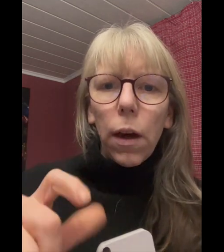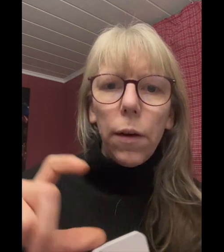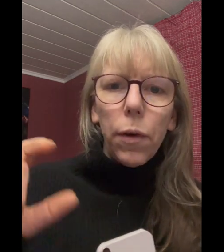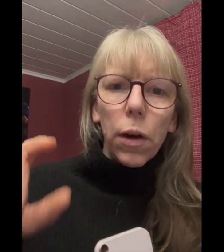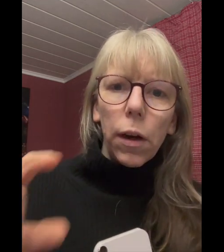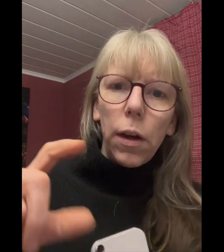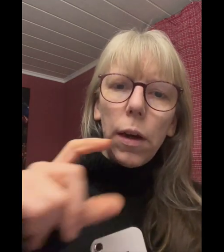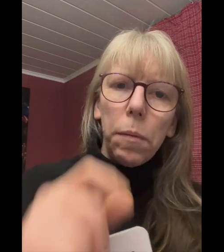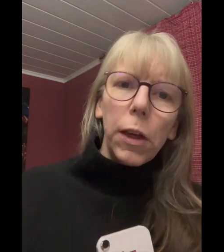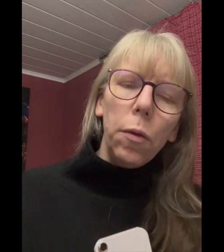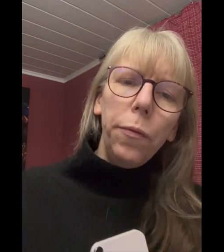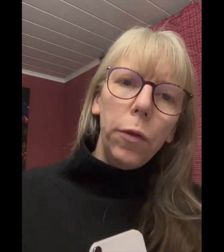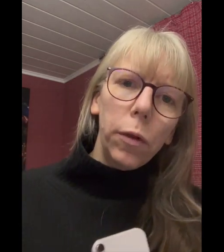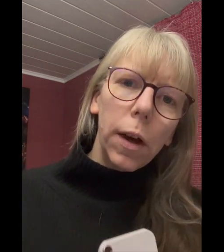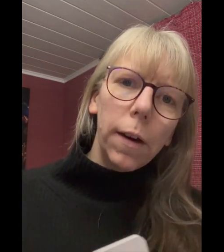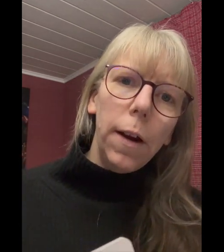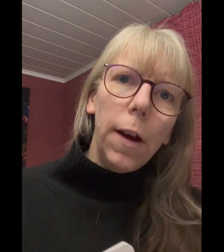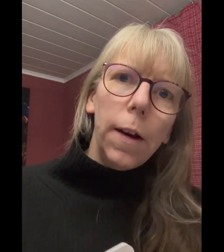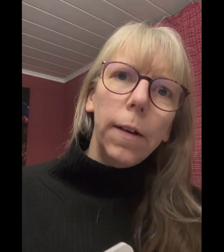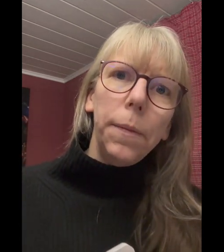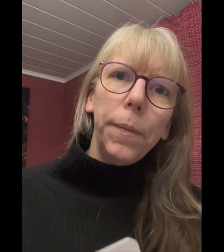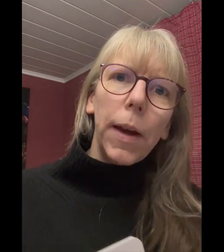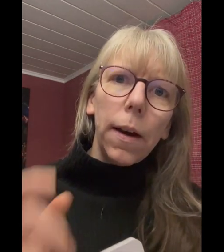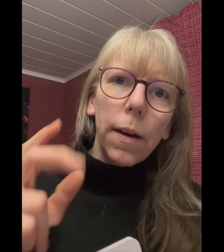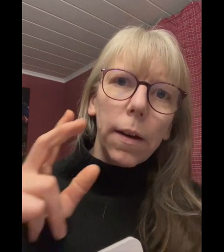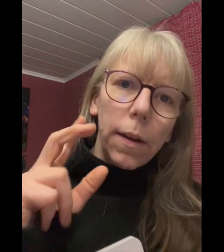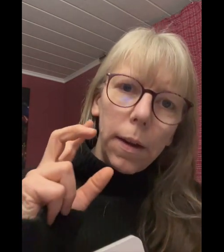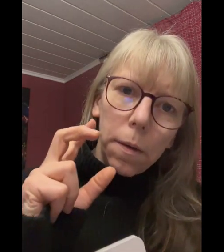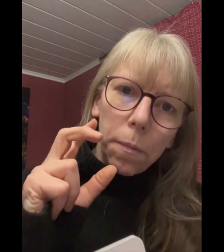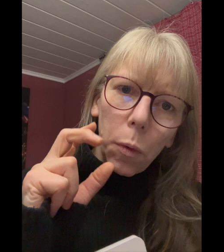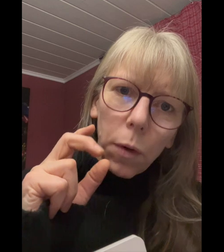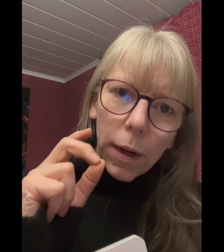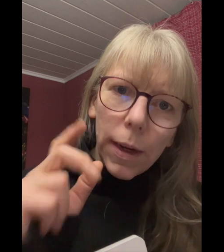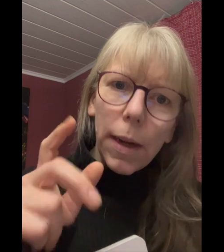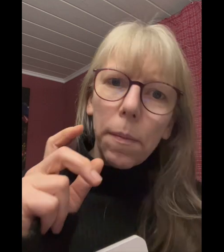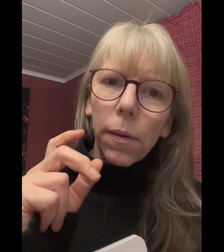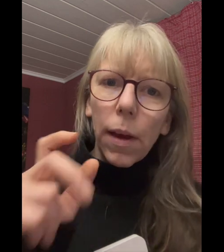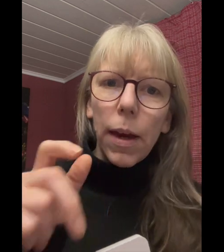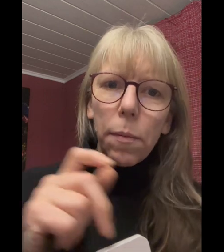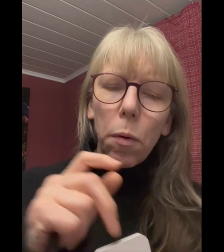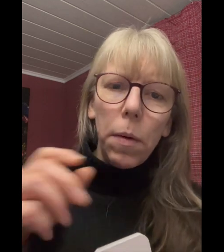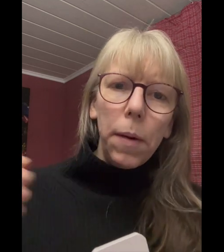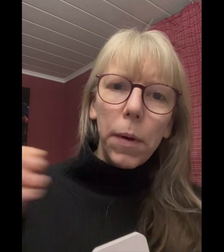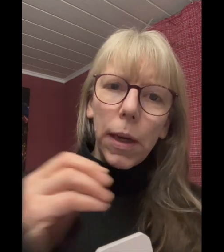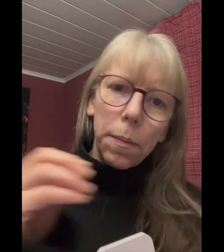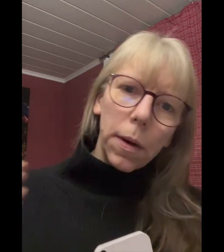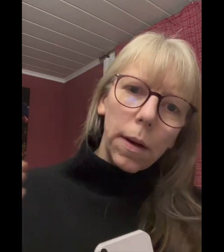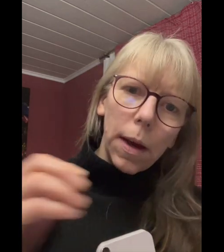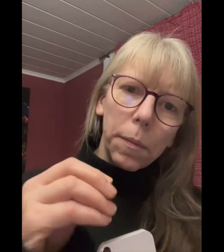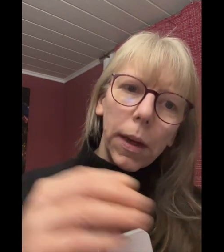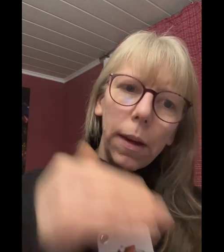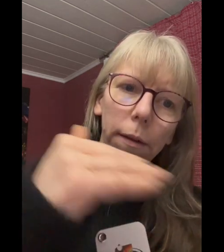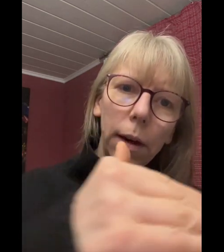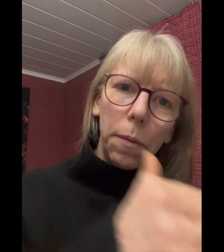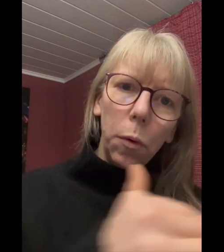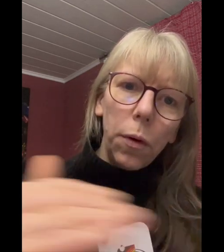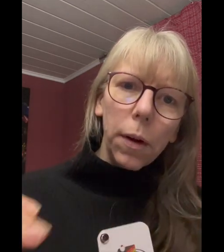einfach in den Becher umfüllen kann. Da im Unternehmen es keine Probleme gibt, da am Tresen in dem unteren